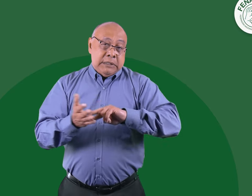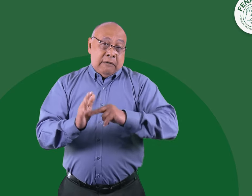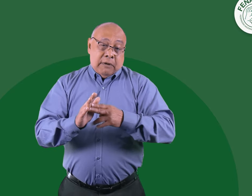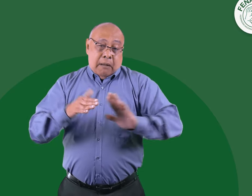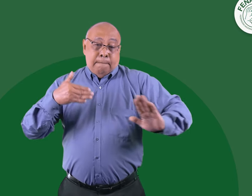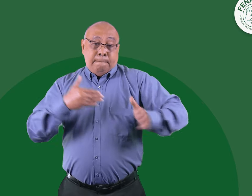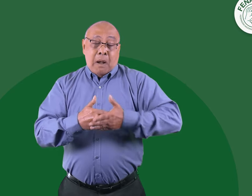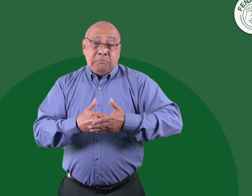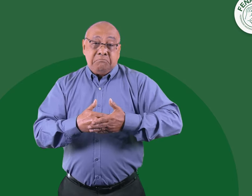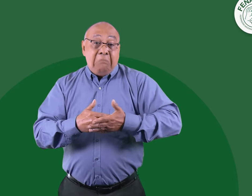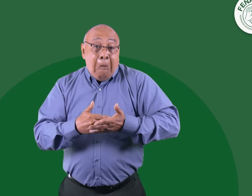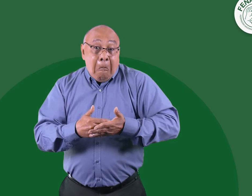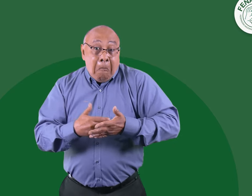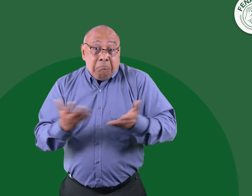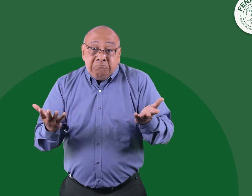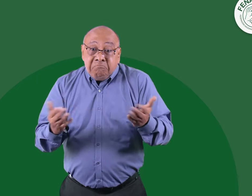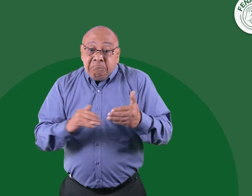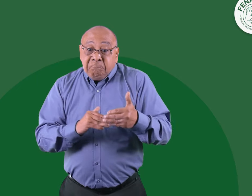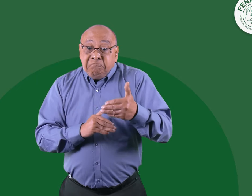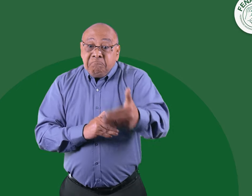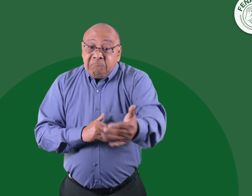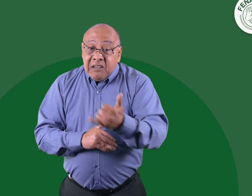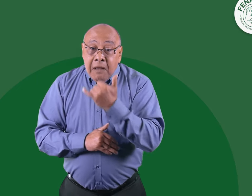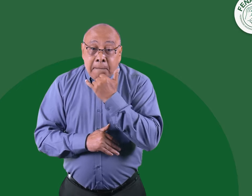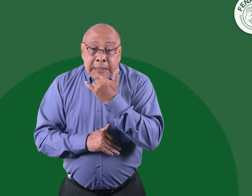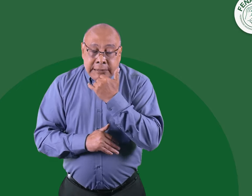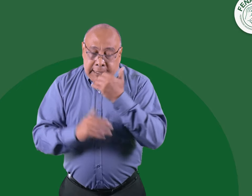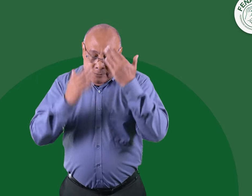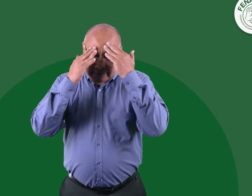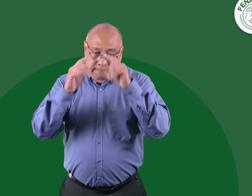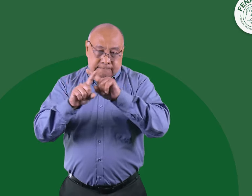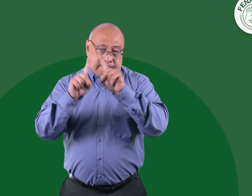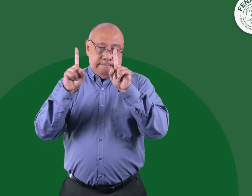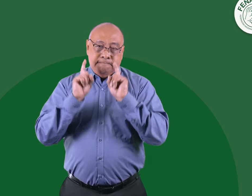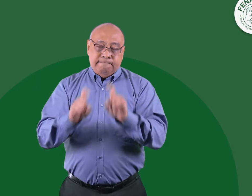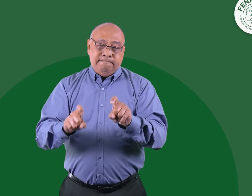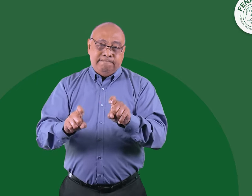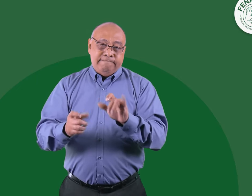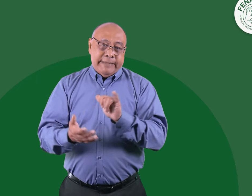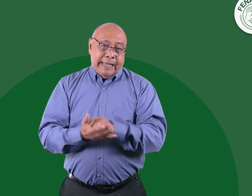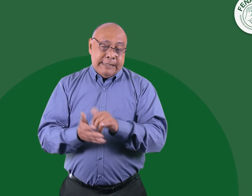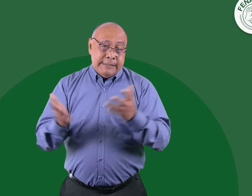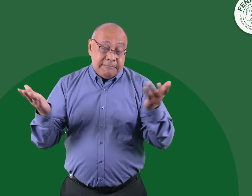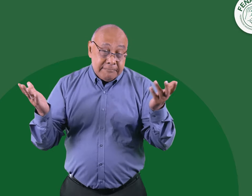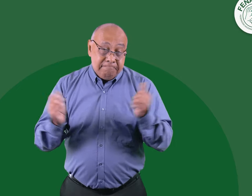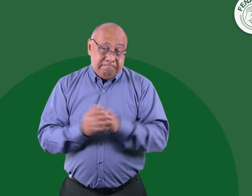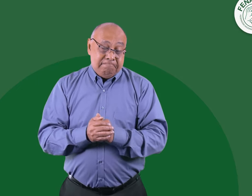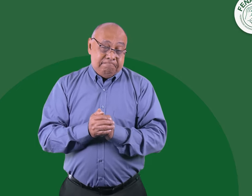seleccionada. Si se cierra, no sabemos qué suceda posterior a ello. Así es la situación.